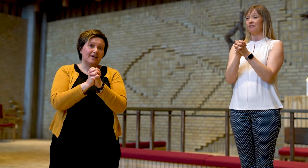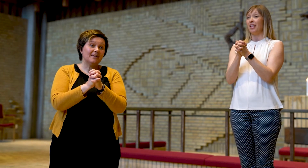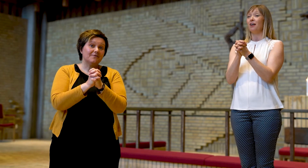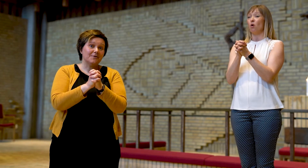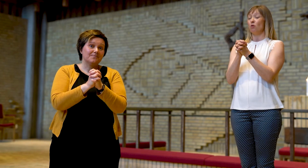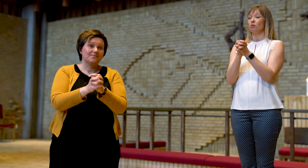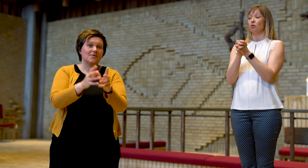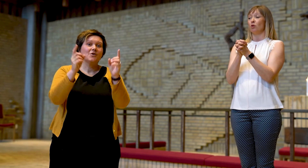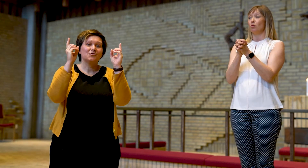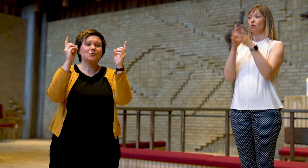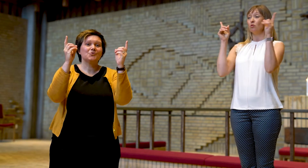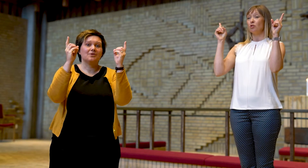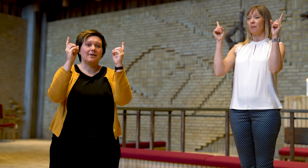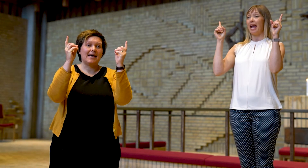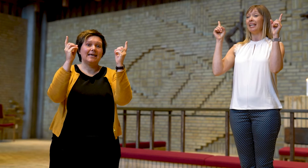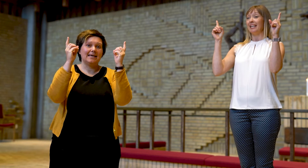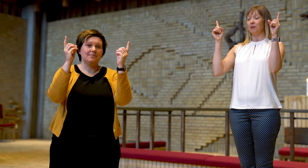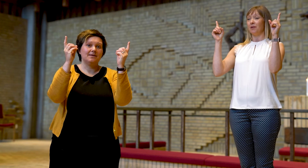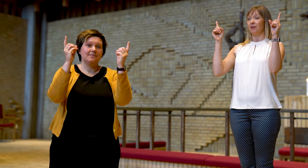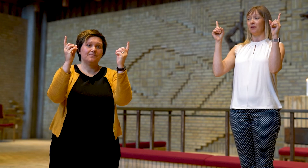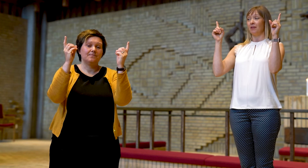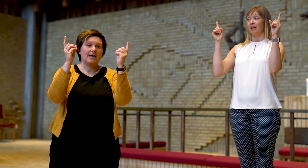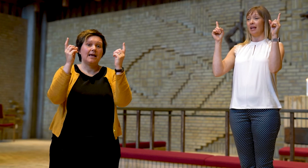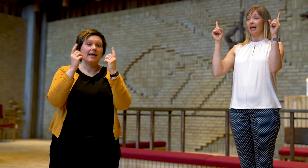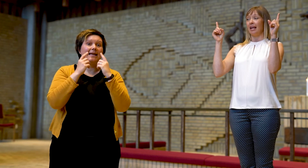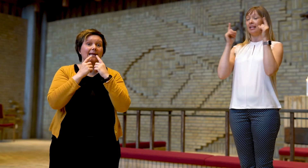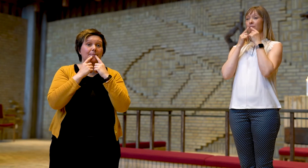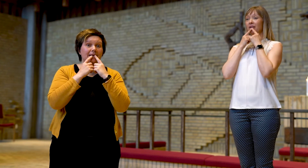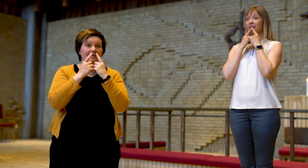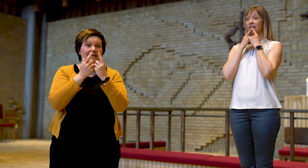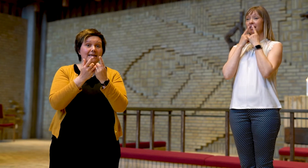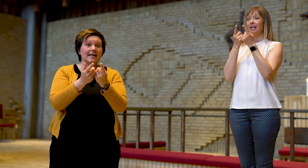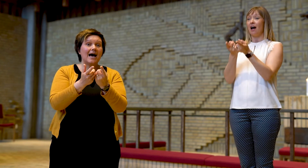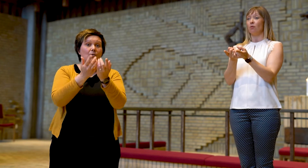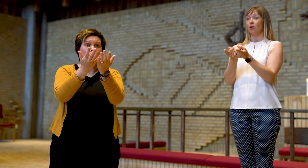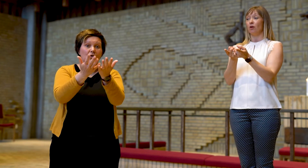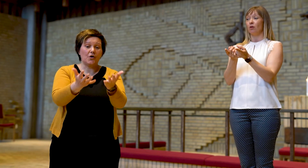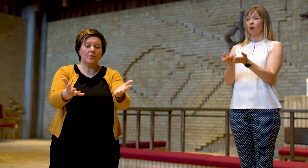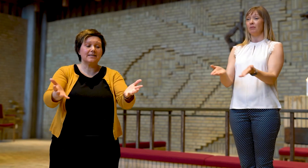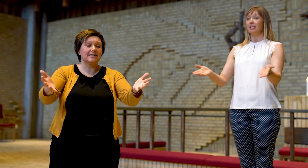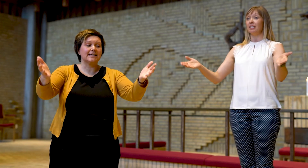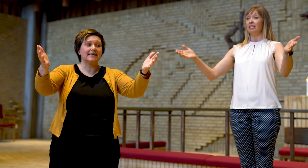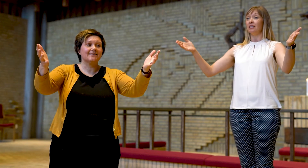Fader Vår, du som er i himlene, heldige blive dit navn, komme dit rige.